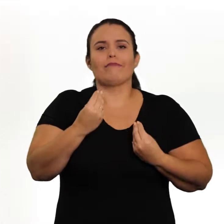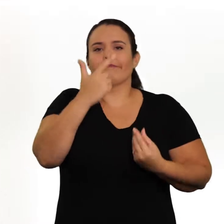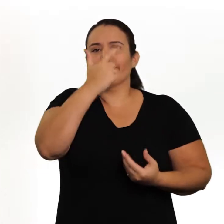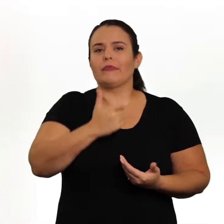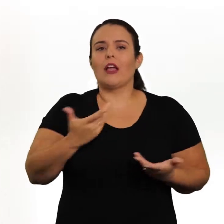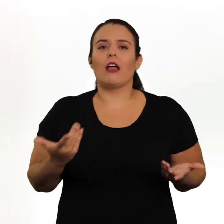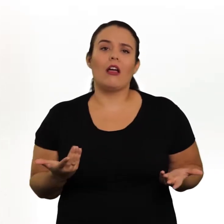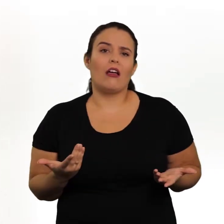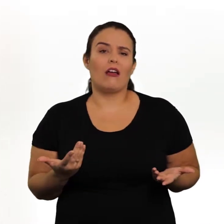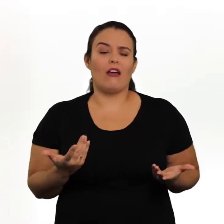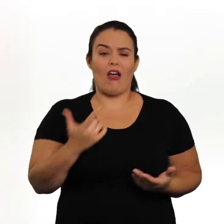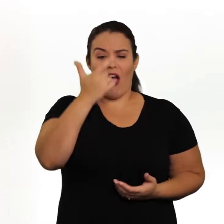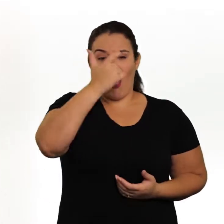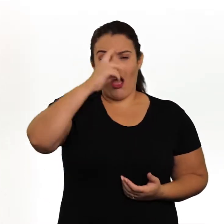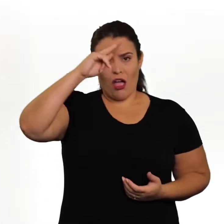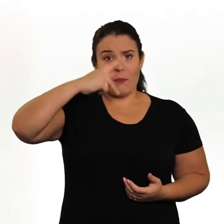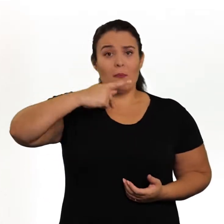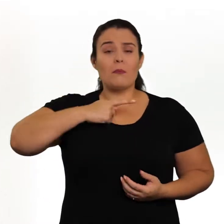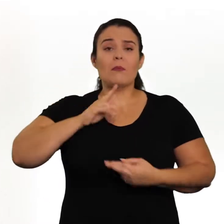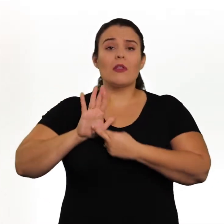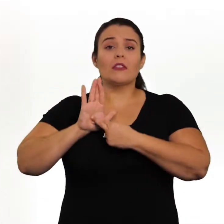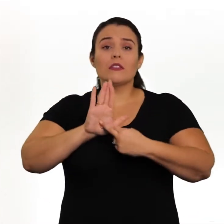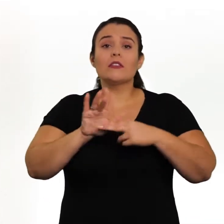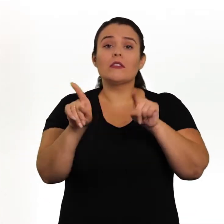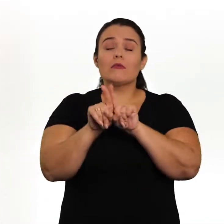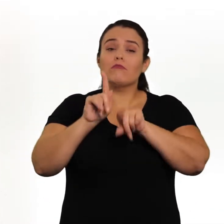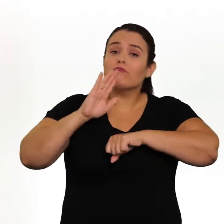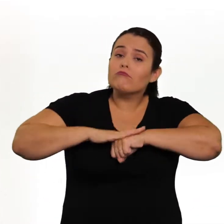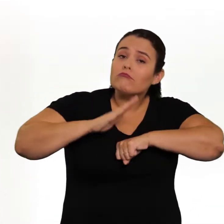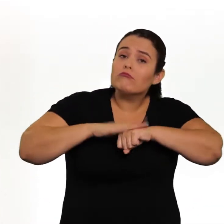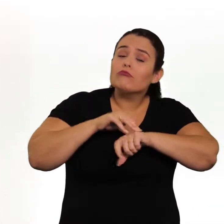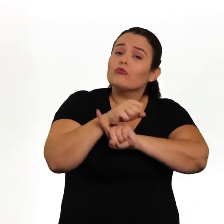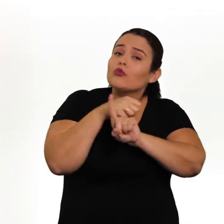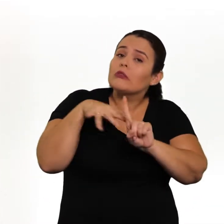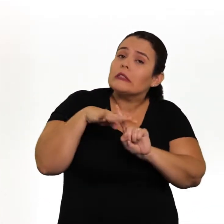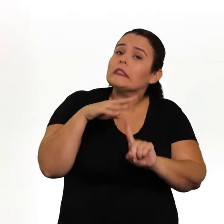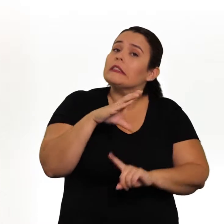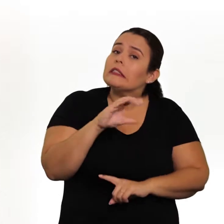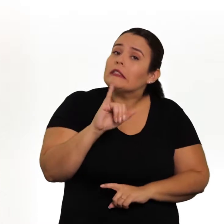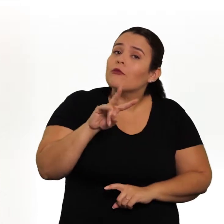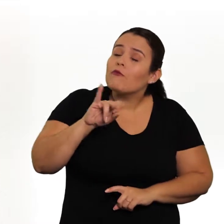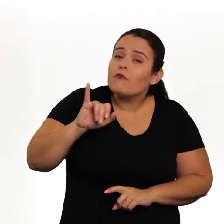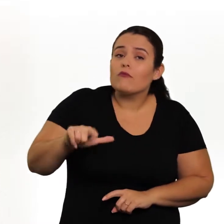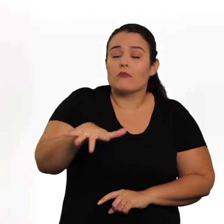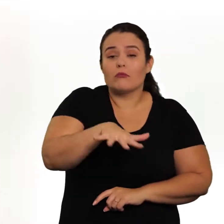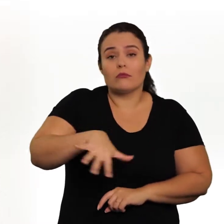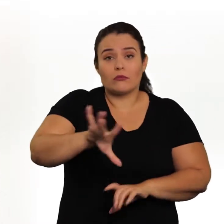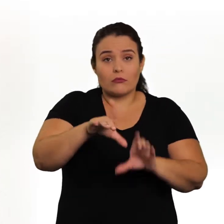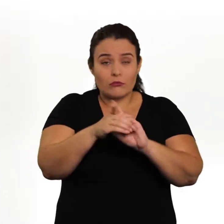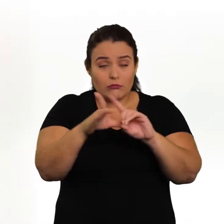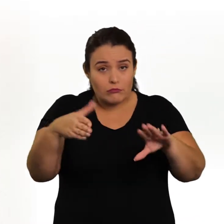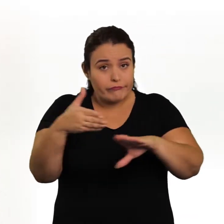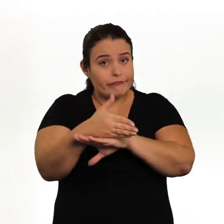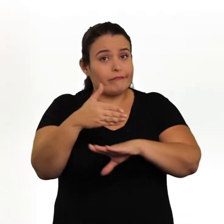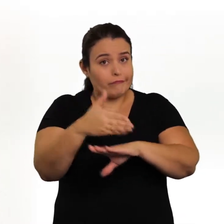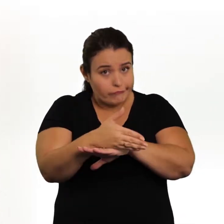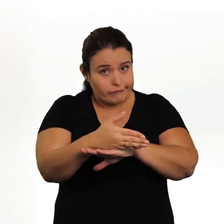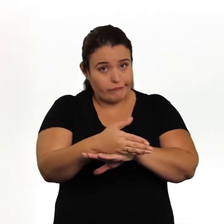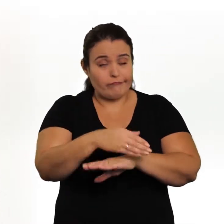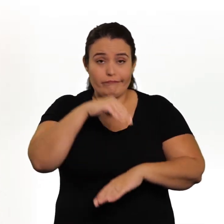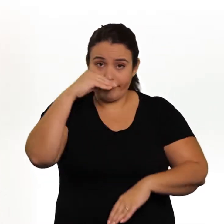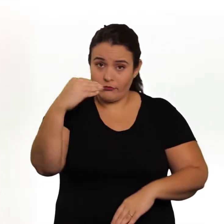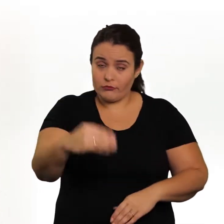deliberação. Isso fere os princípios da autorrepresentação e da autonomia da sociedade civil em espaços democráticos e